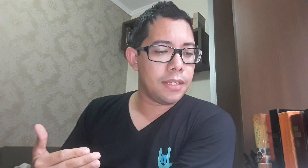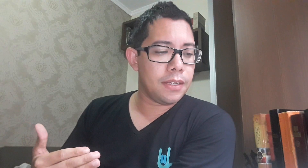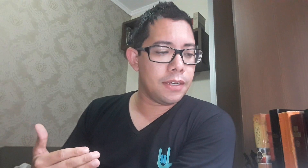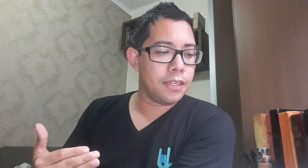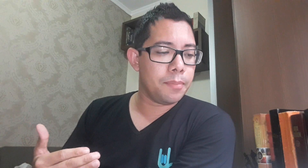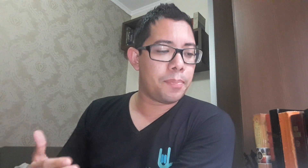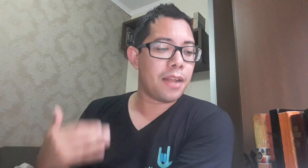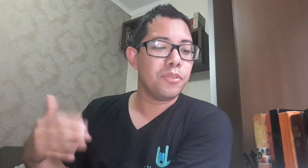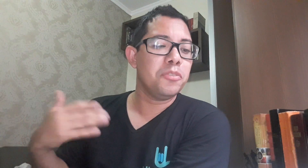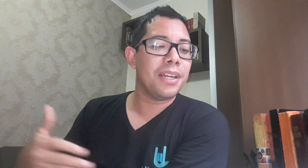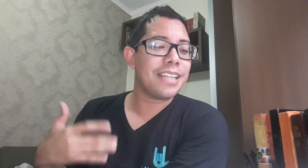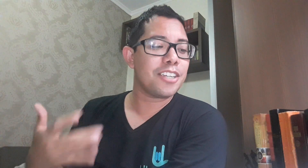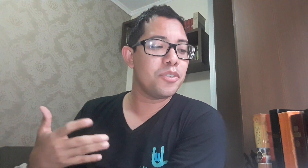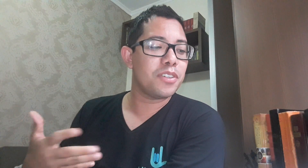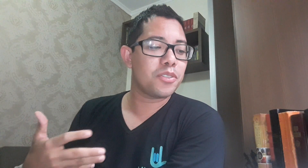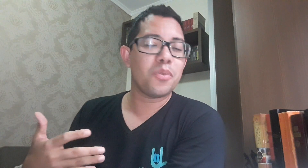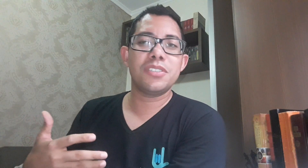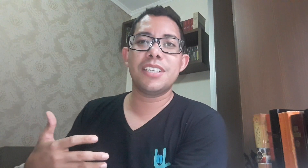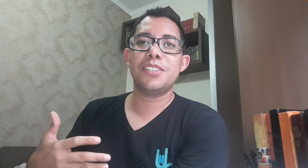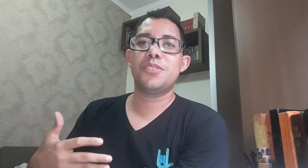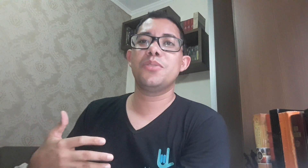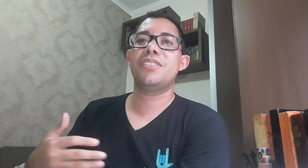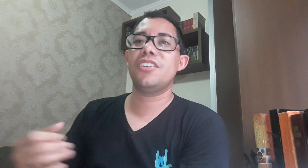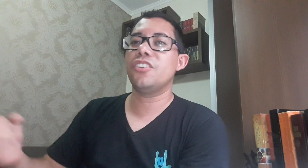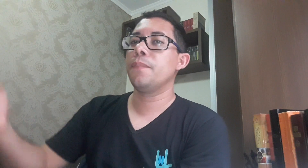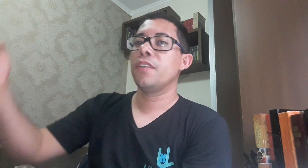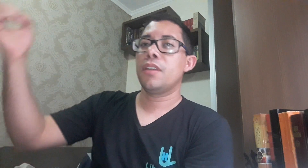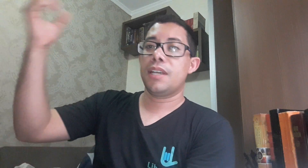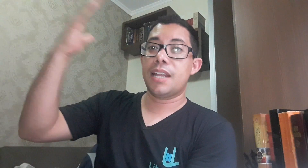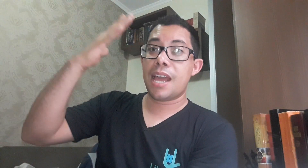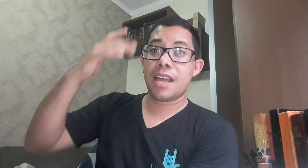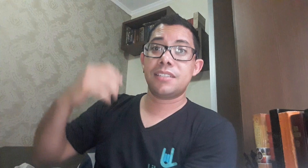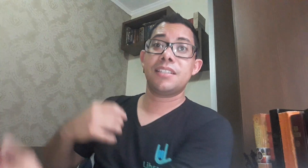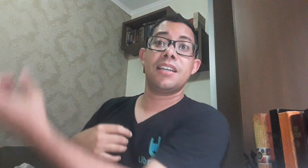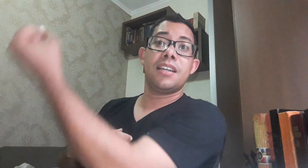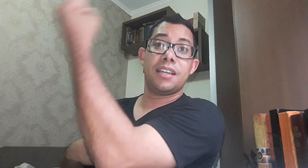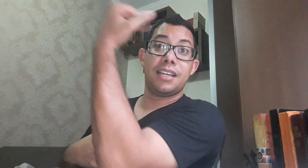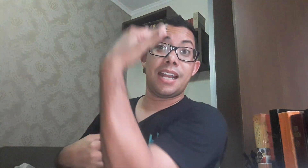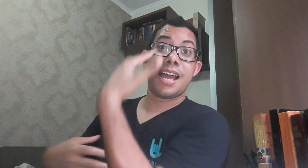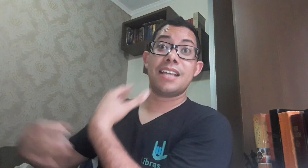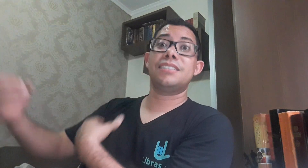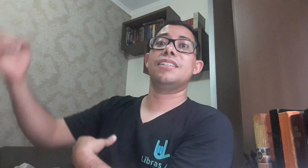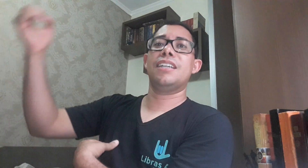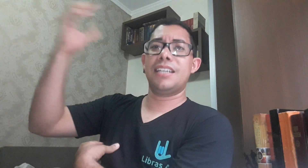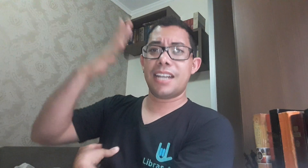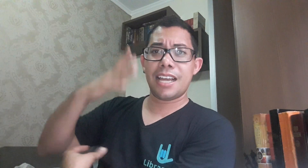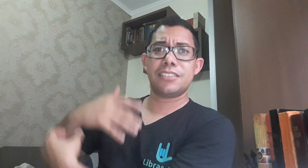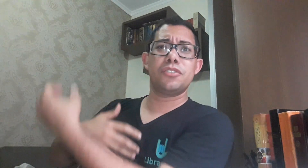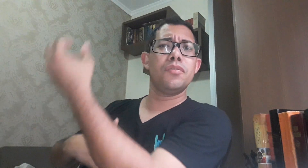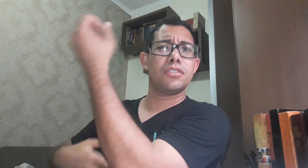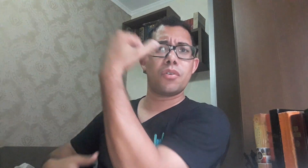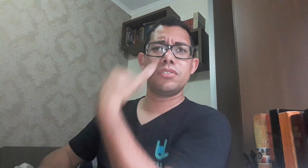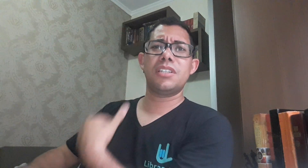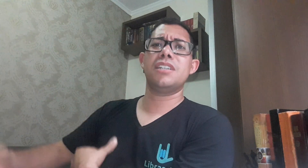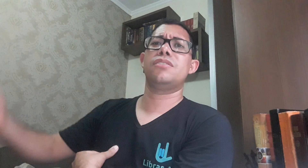para nos mandar chuvas constantes. Ou seja, graça, graça, graça. Chuvas constantes,